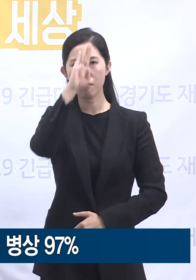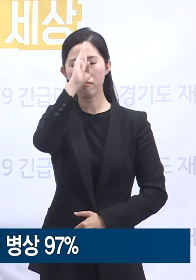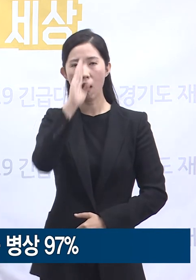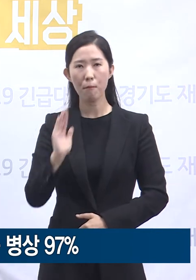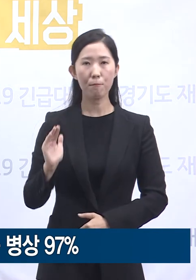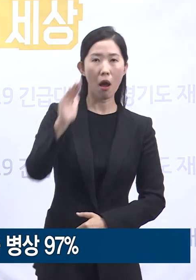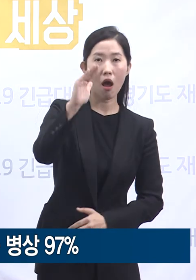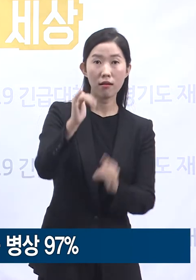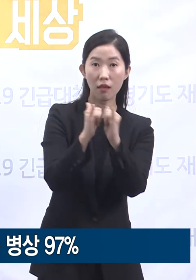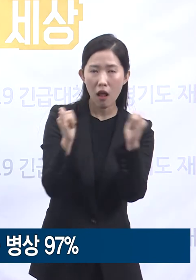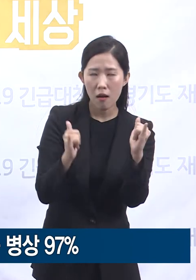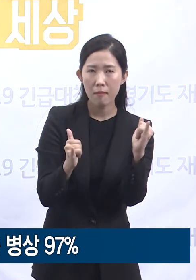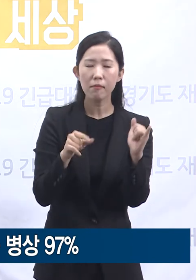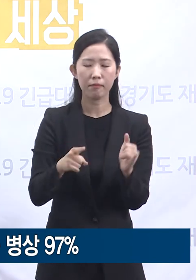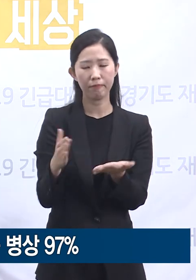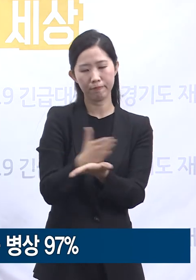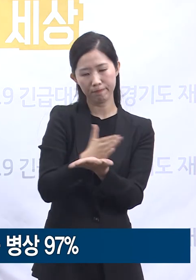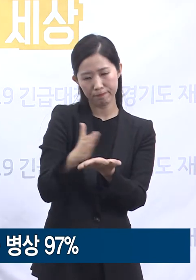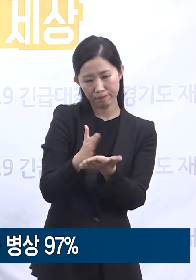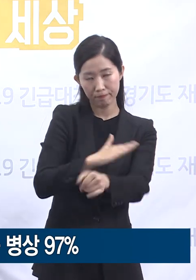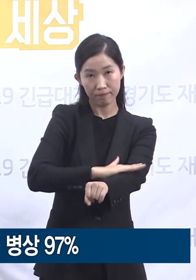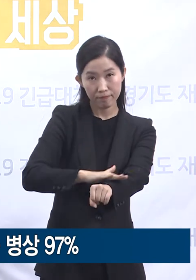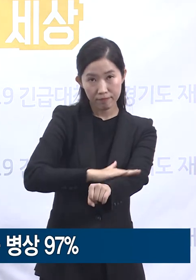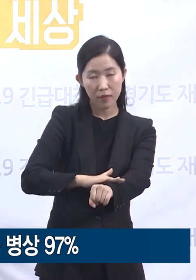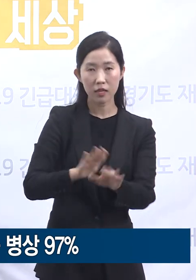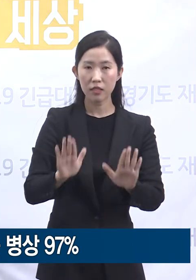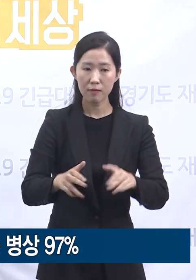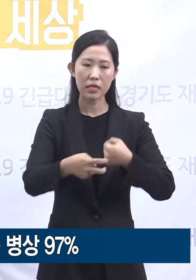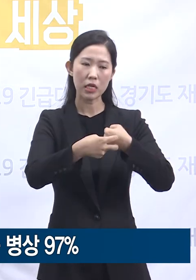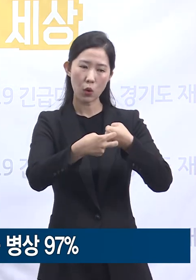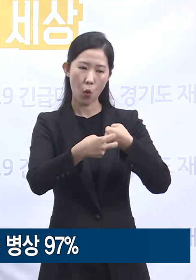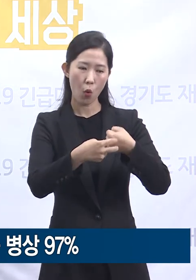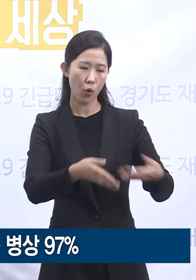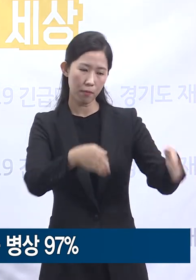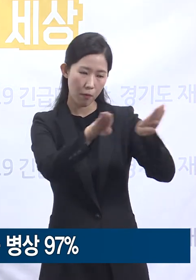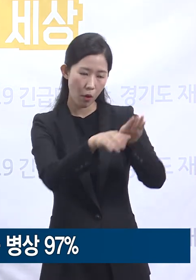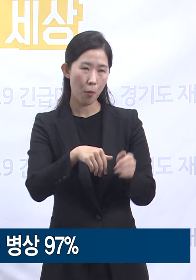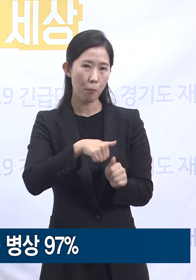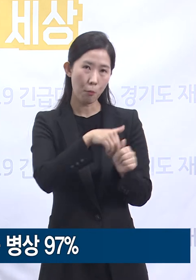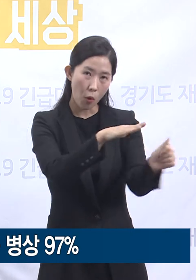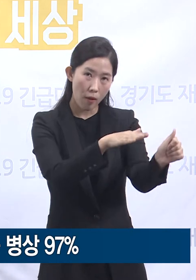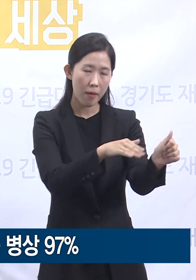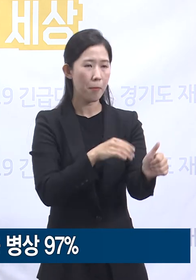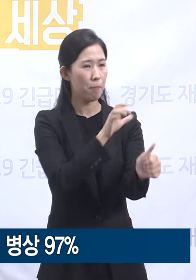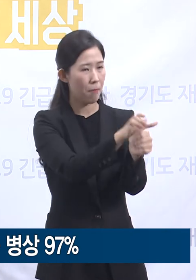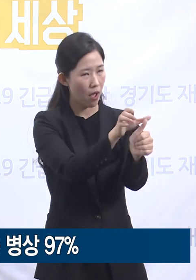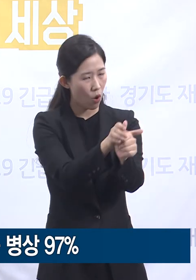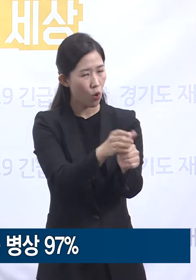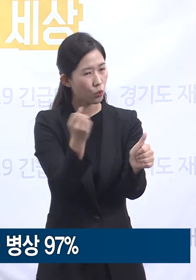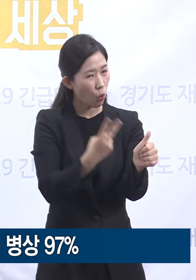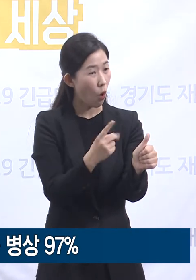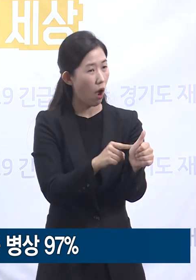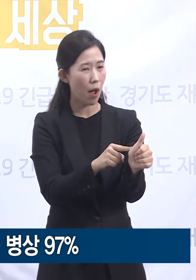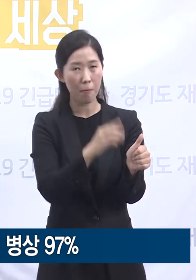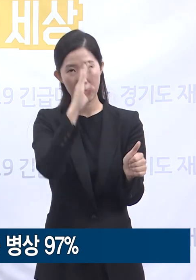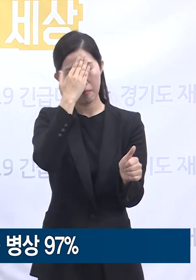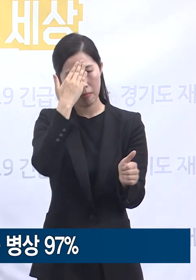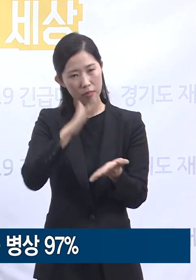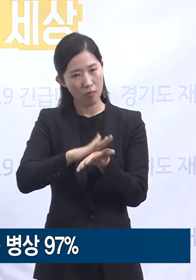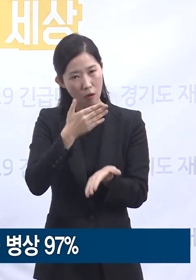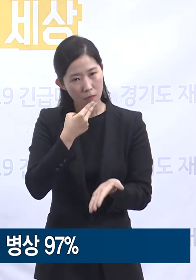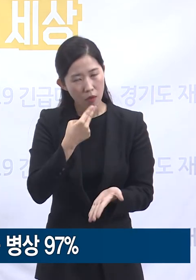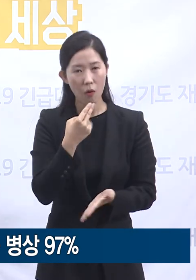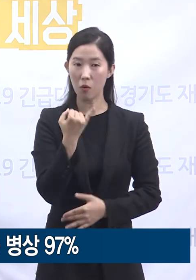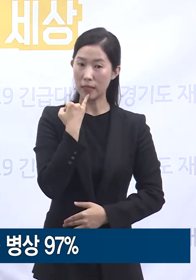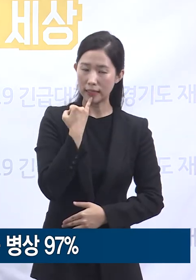있는 사람들을 잘 분류해내어 처음부터 의료기관으로 배정하고 그에 해당하지 않는 사람들을 생활치료센터로 배정하고 있습니다.